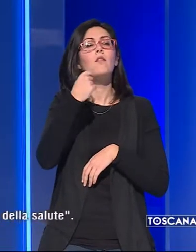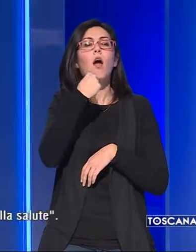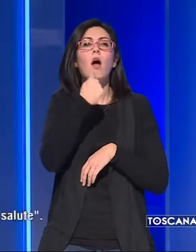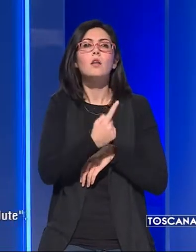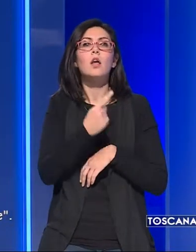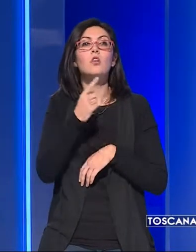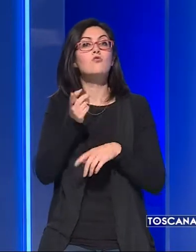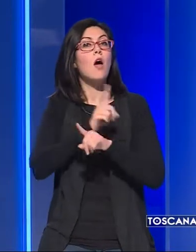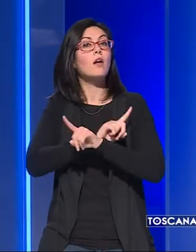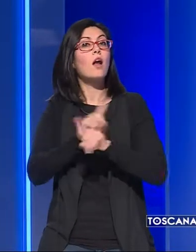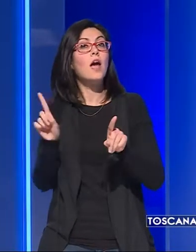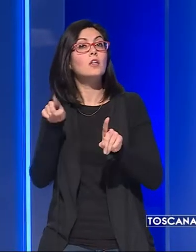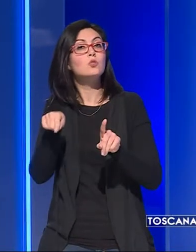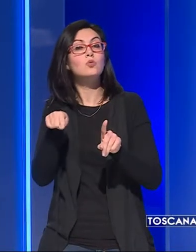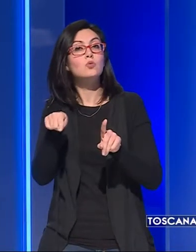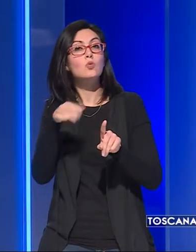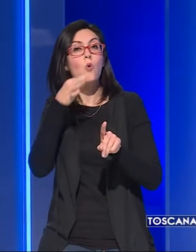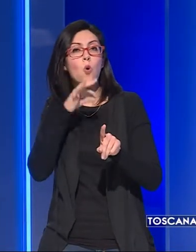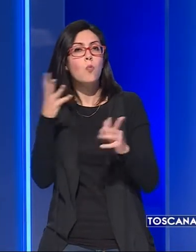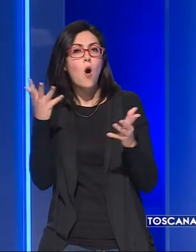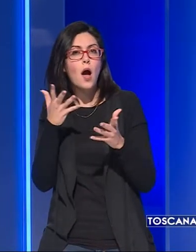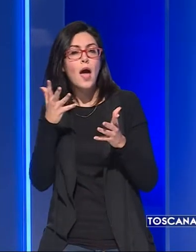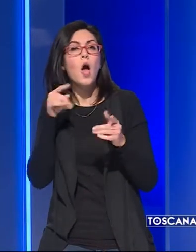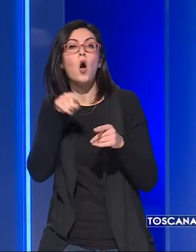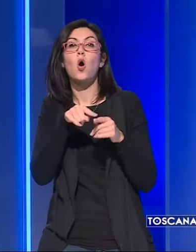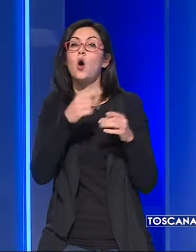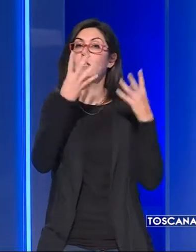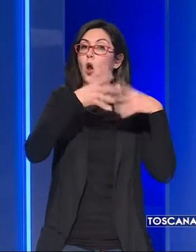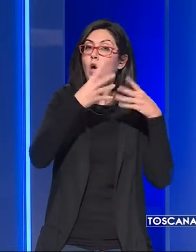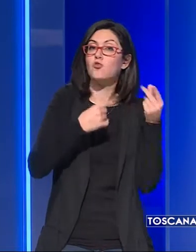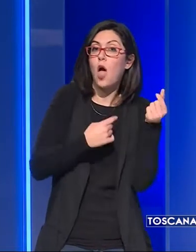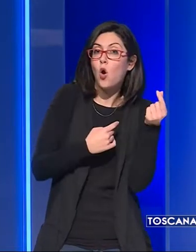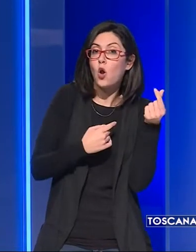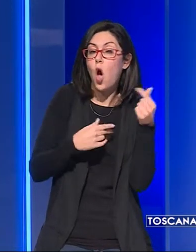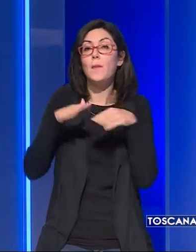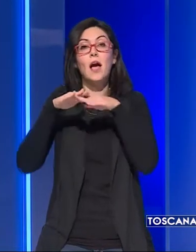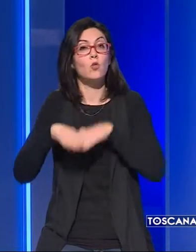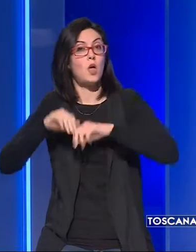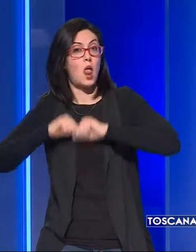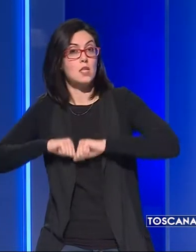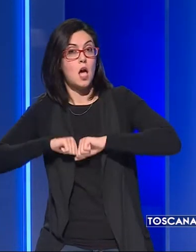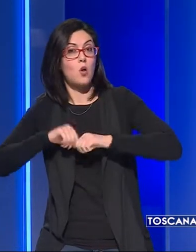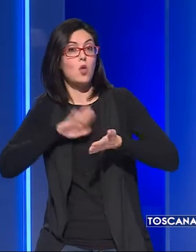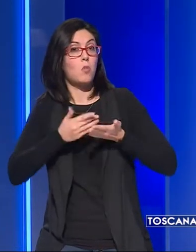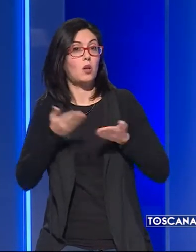consentito anteporre la logica economica alla logica di tutela della salute.